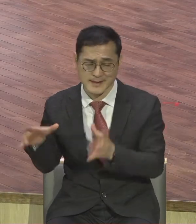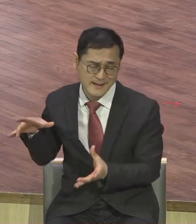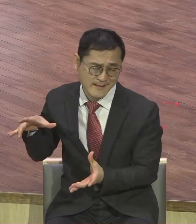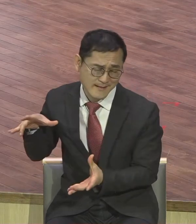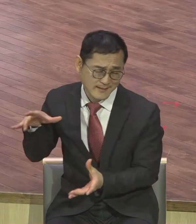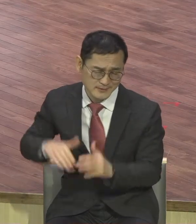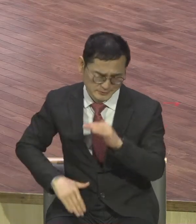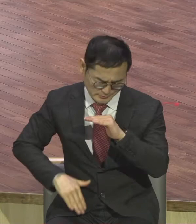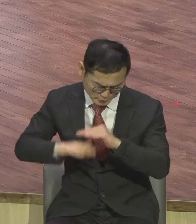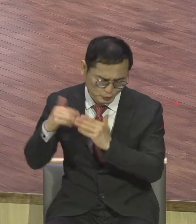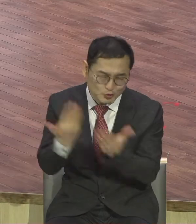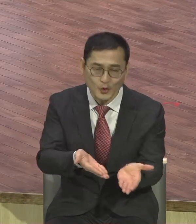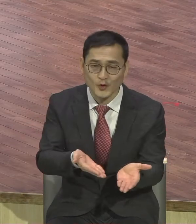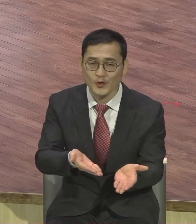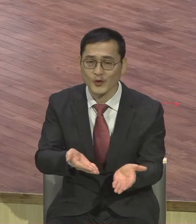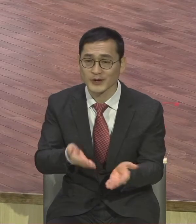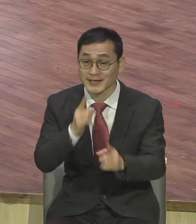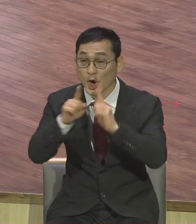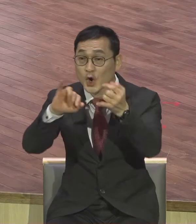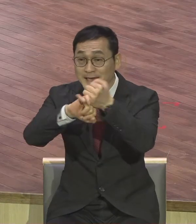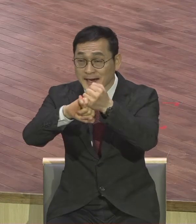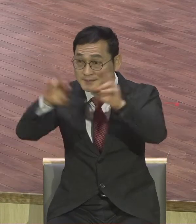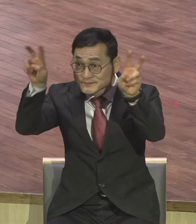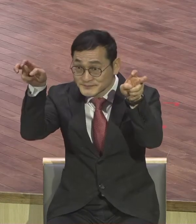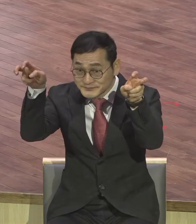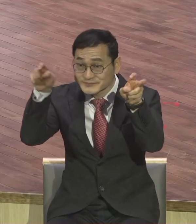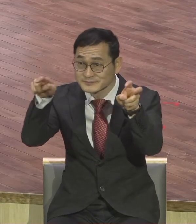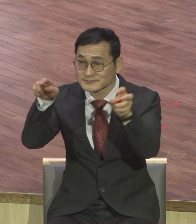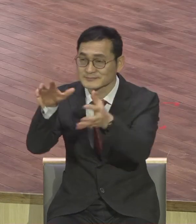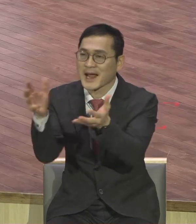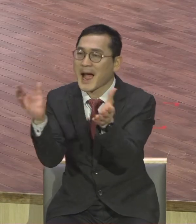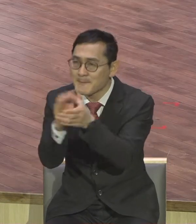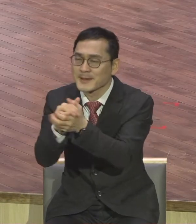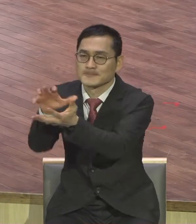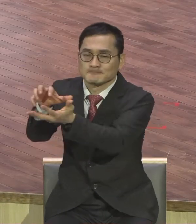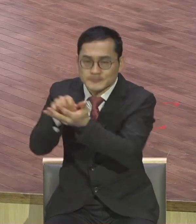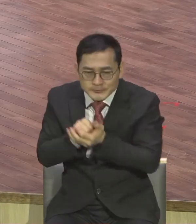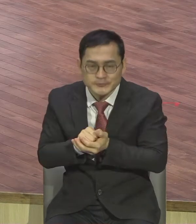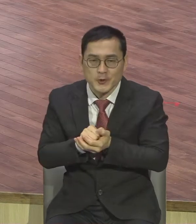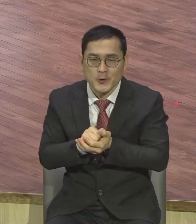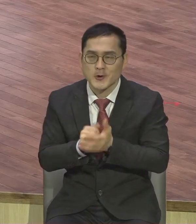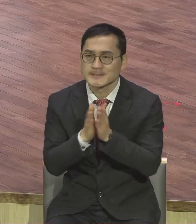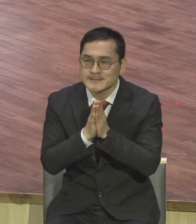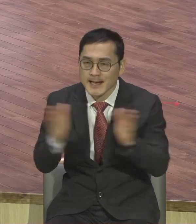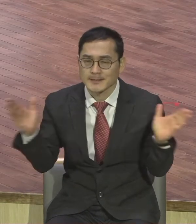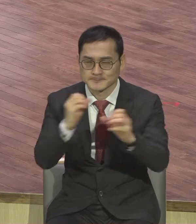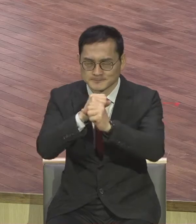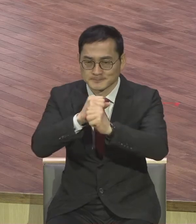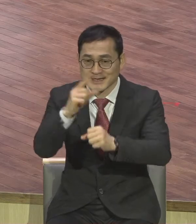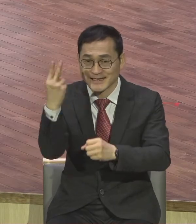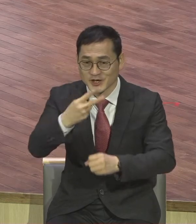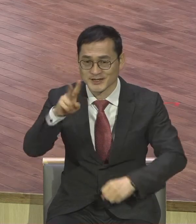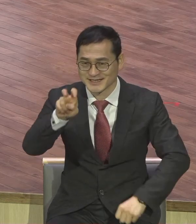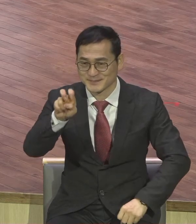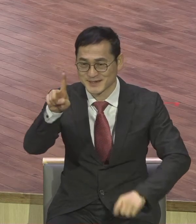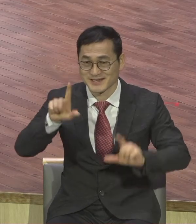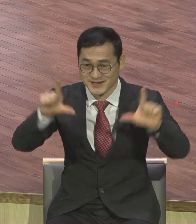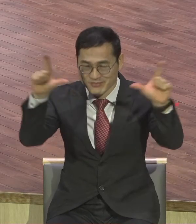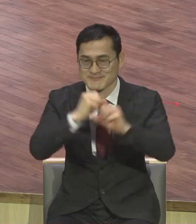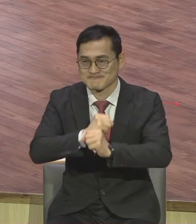언약을 붙잡고 2021년도 시작을 했는데 벌써 한 달이 지났습니다. 벌써 한 달이 그렇게 지나갔어요.